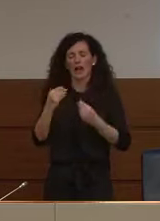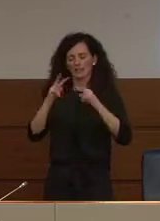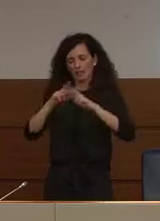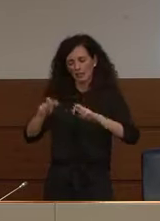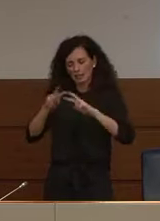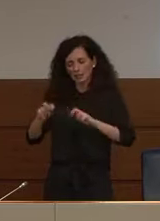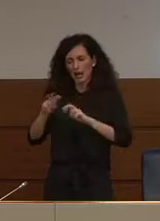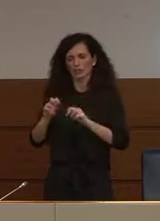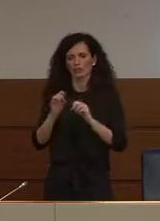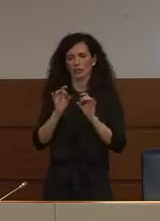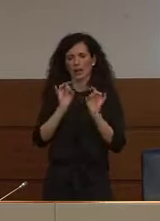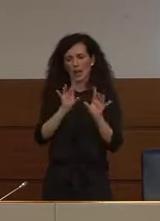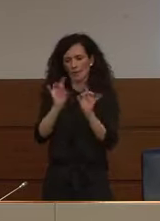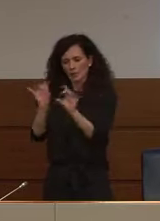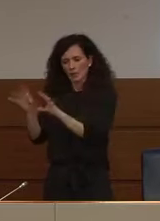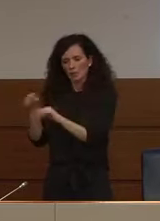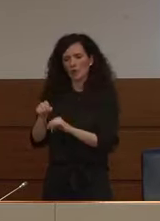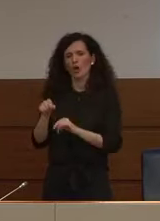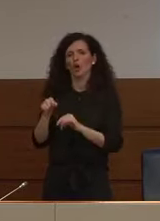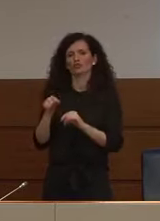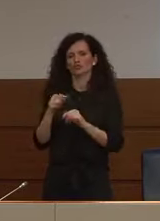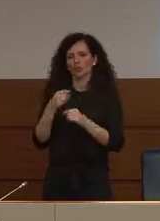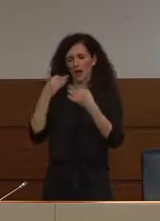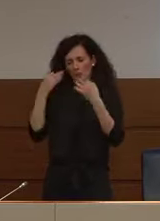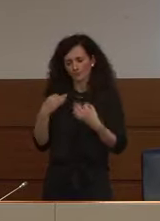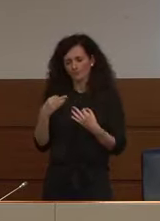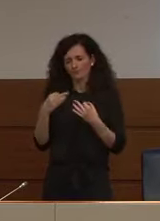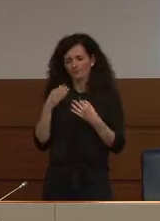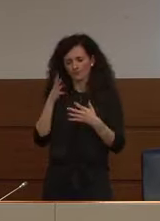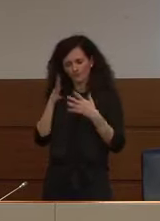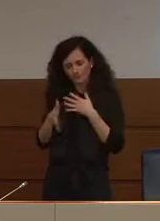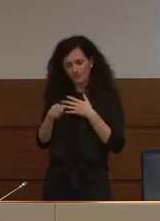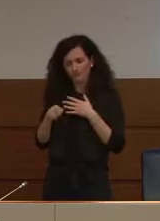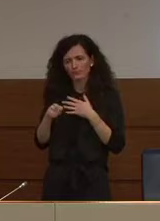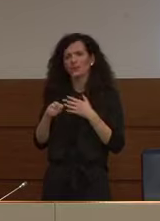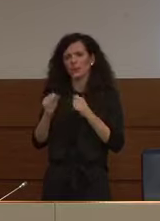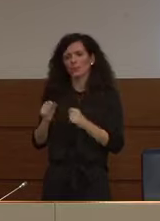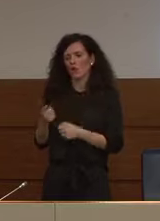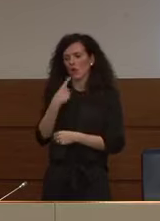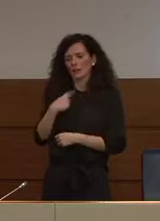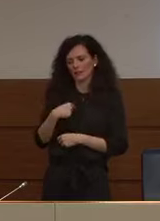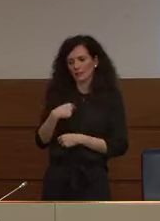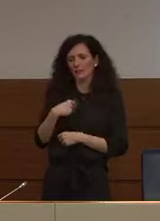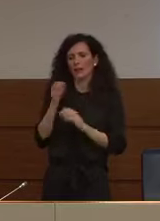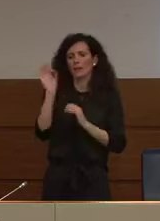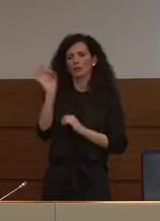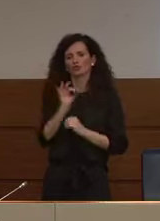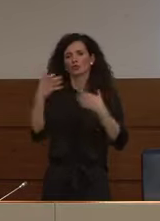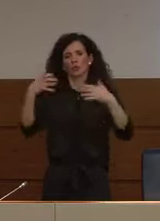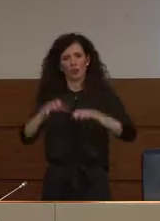condotte a posteriori a definire questo aspetto quantitativo